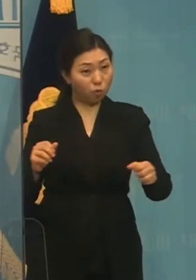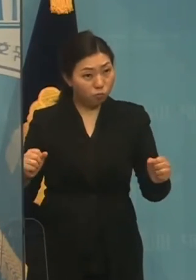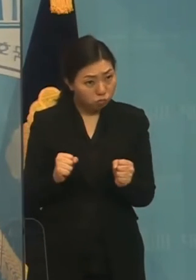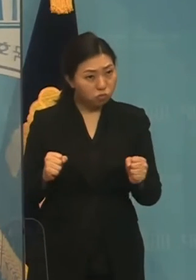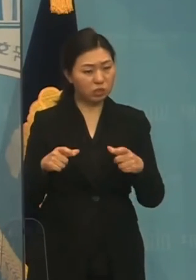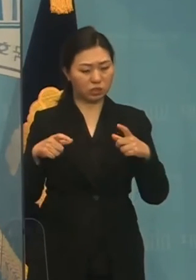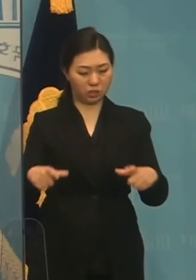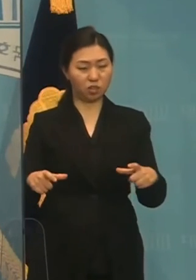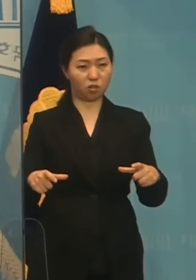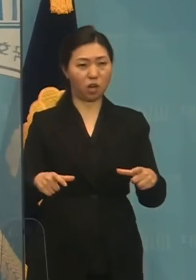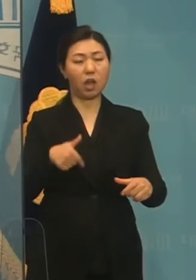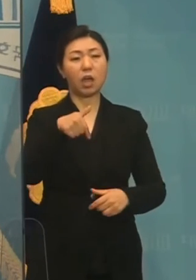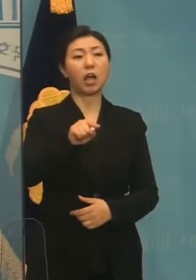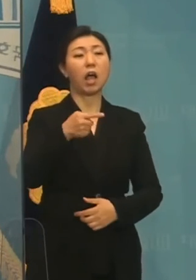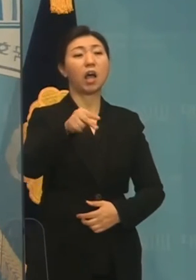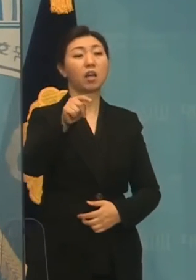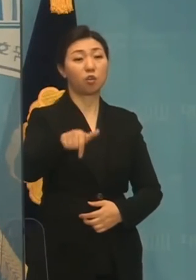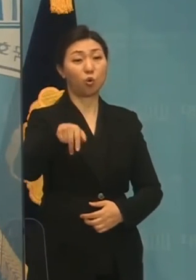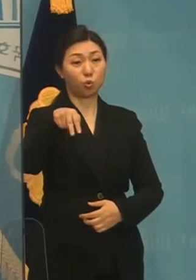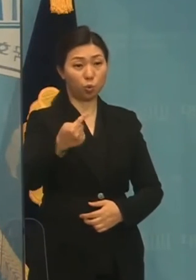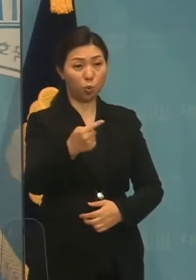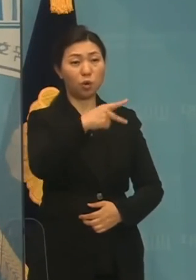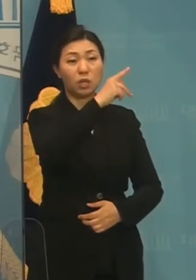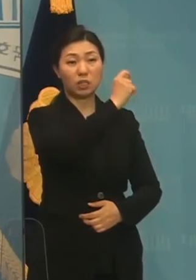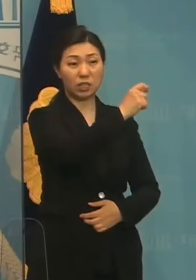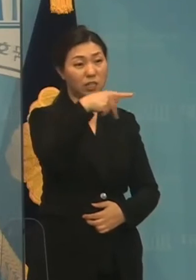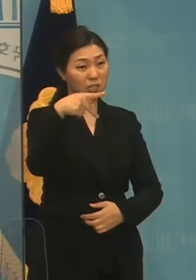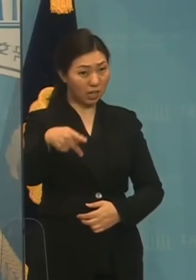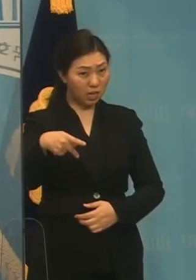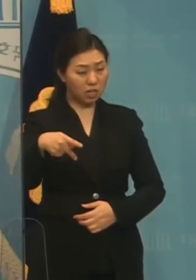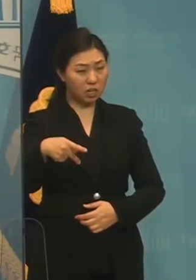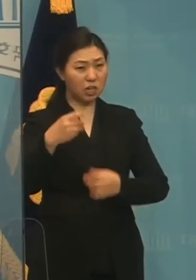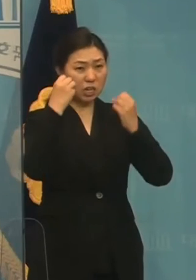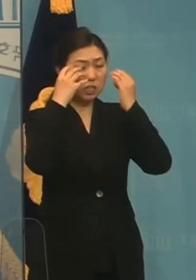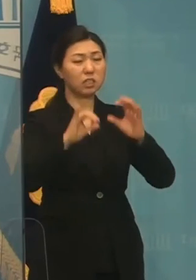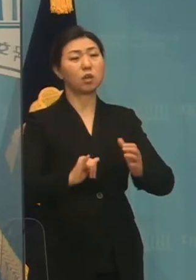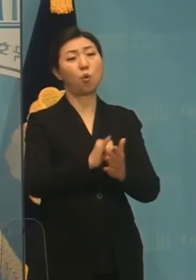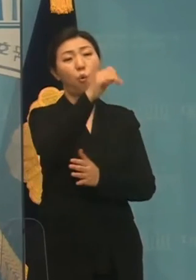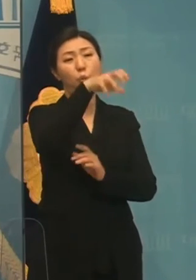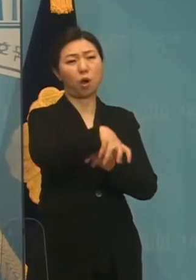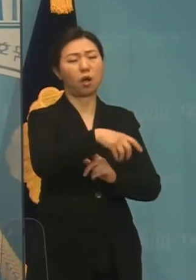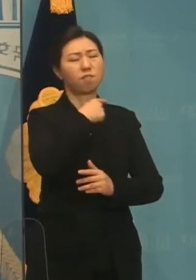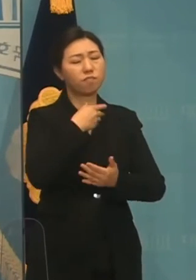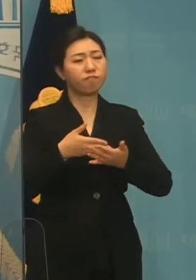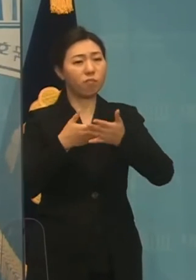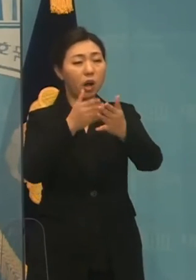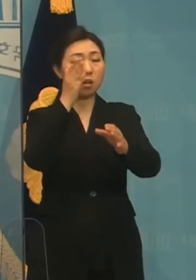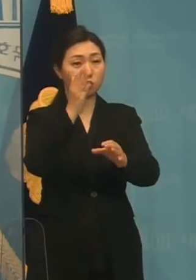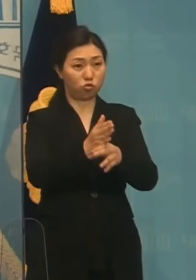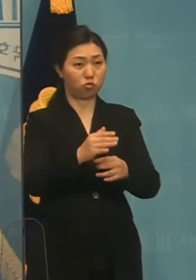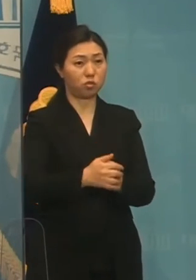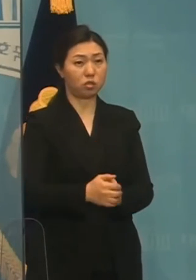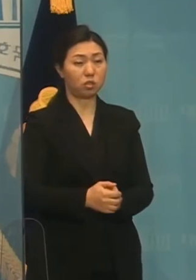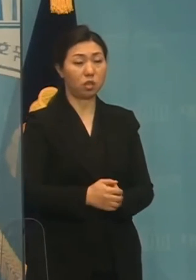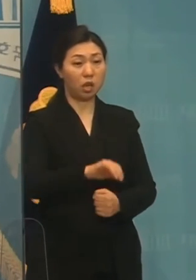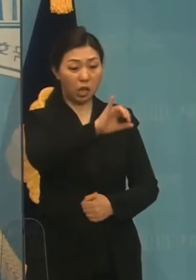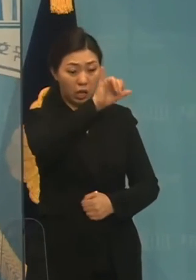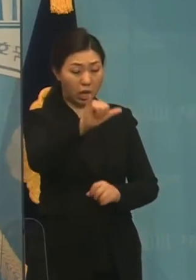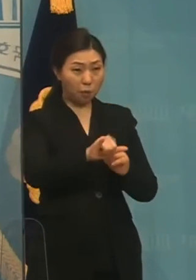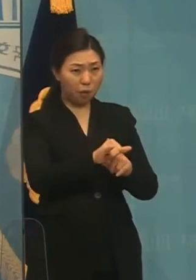가덕도 공항에 준하는 TK신공항특별법을 요구하고 있습니다. 전국부가 정치공항,